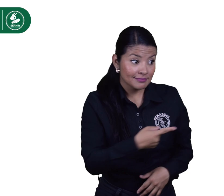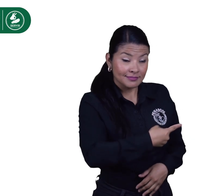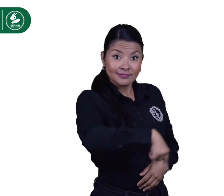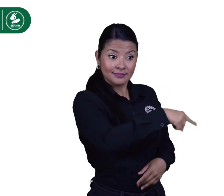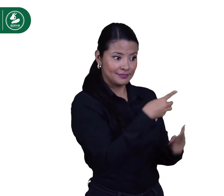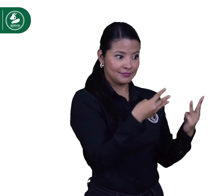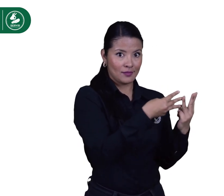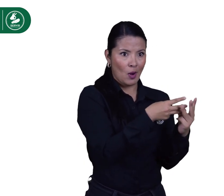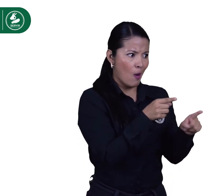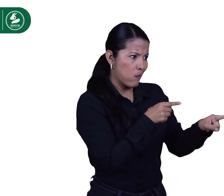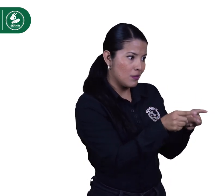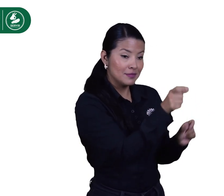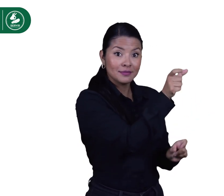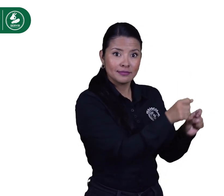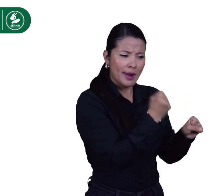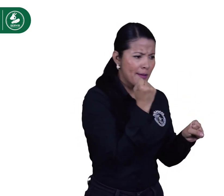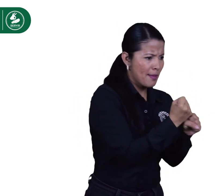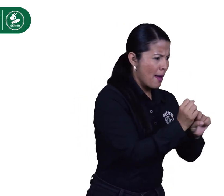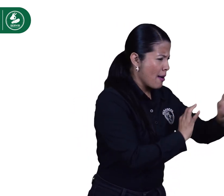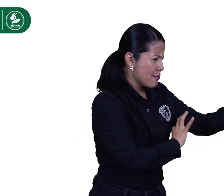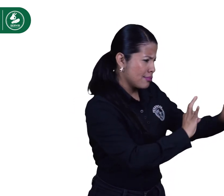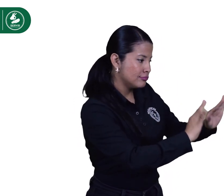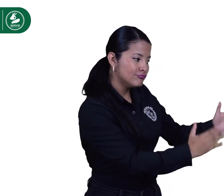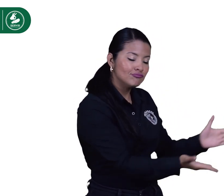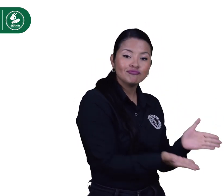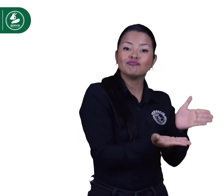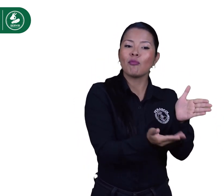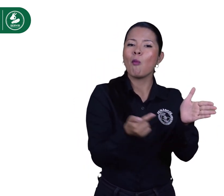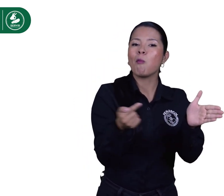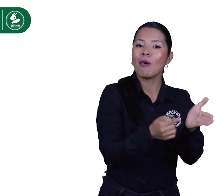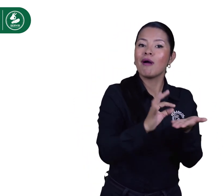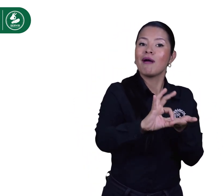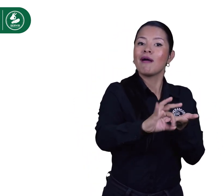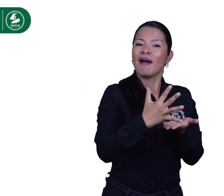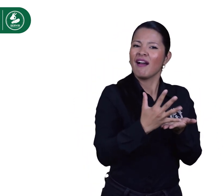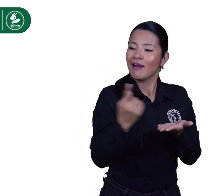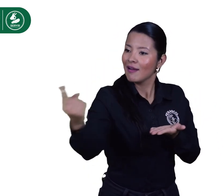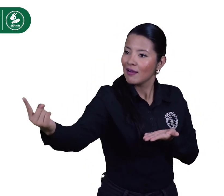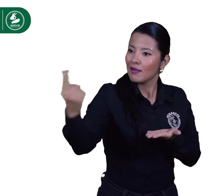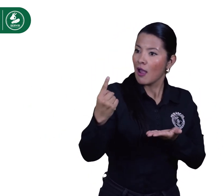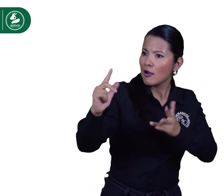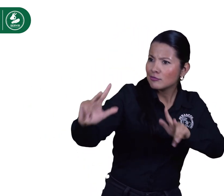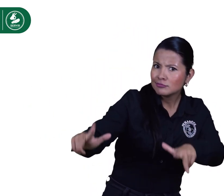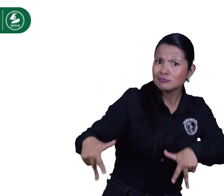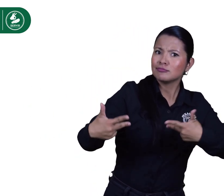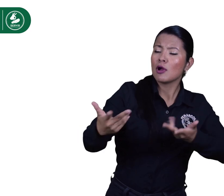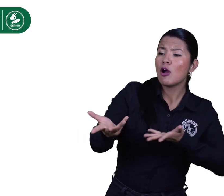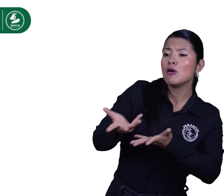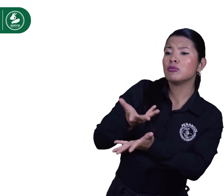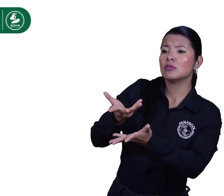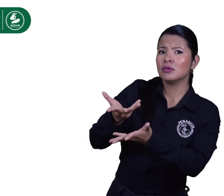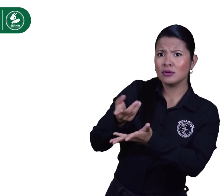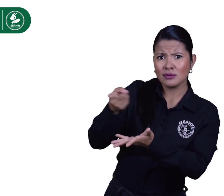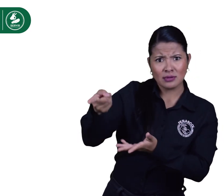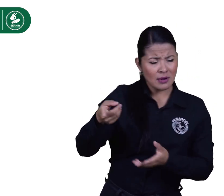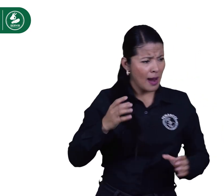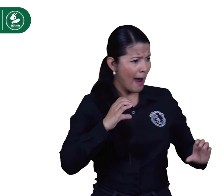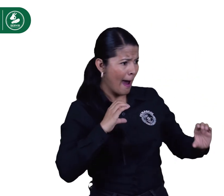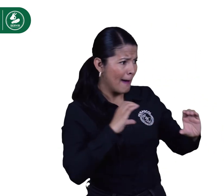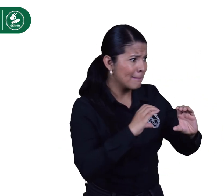Los colaboradores de en Cali prepararán todo para que el intérprete de Servir esté disponible a través de videollamada, asegurando que tengas